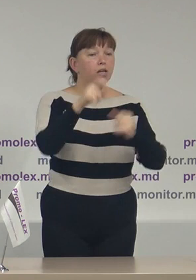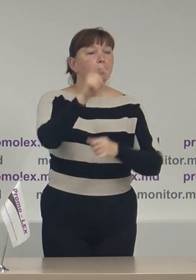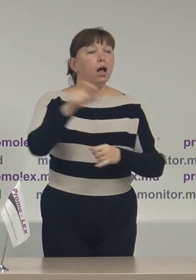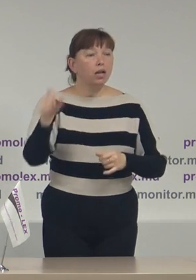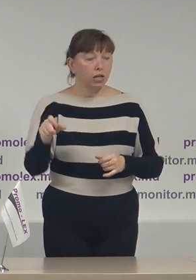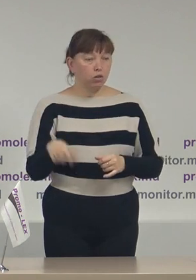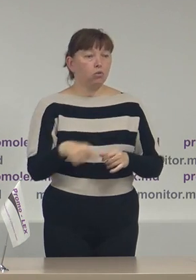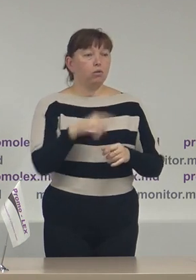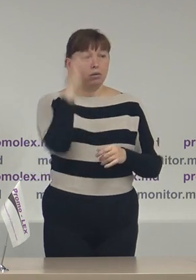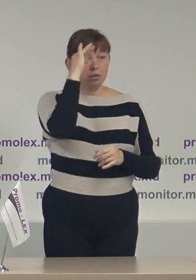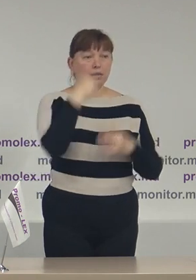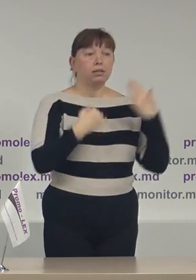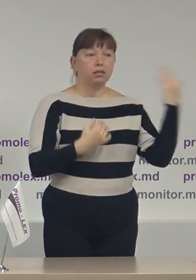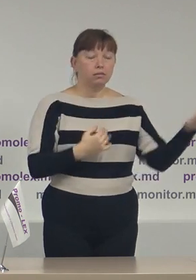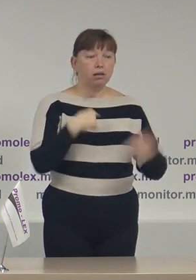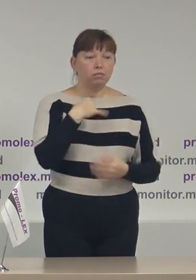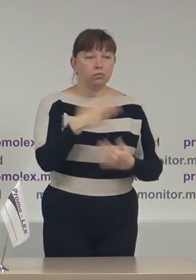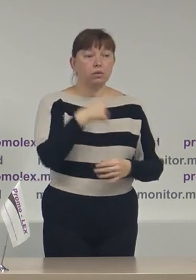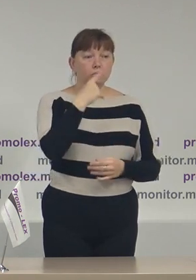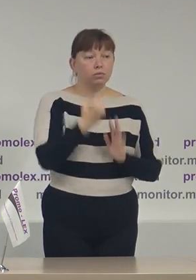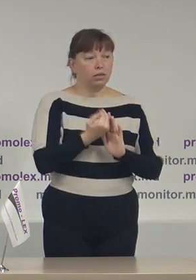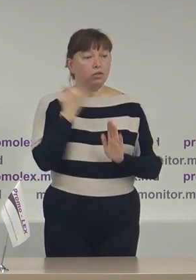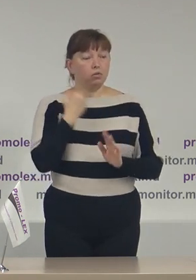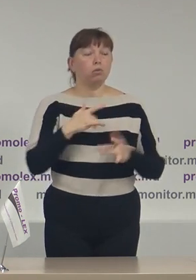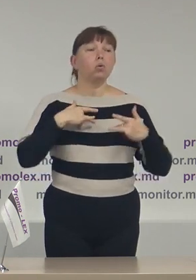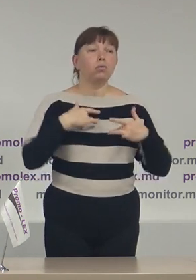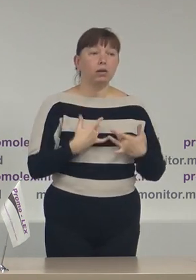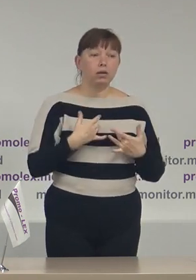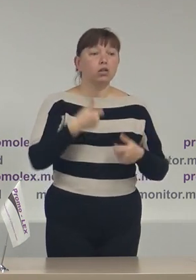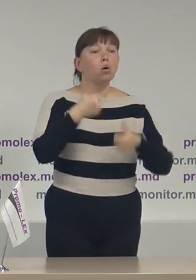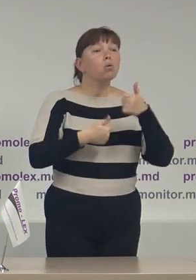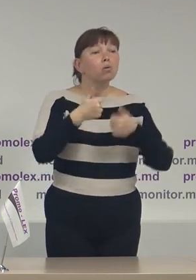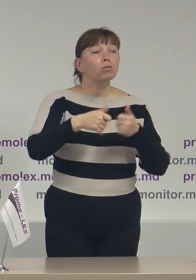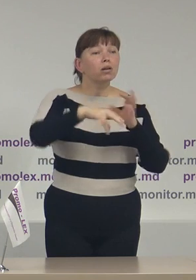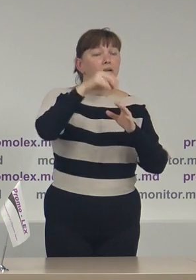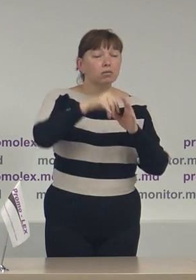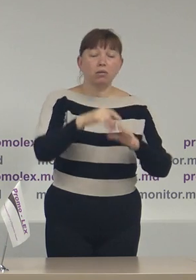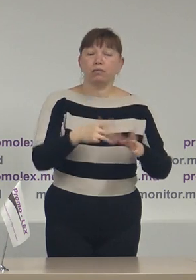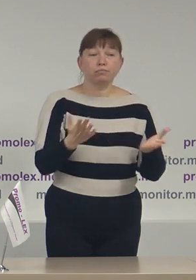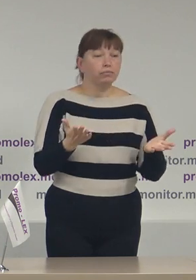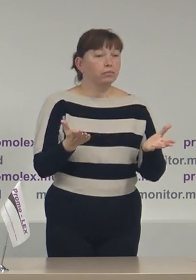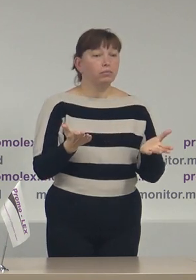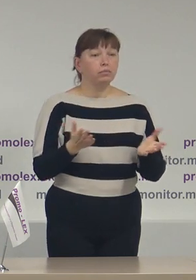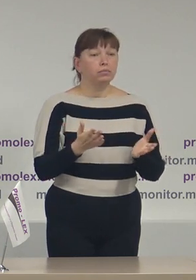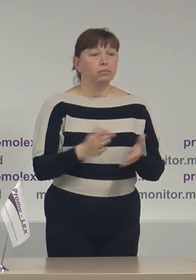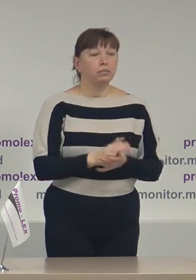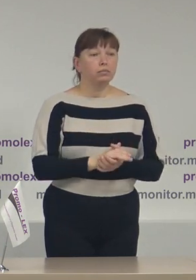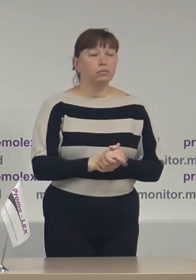regiunea transnestriană. Ziceam anterior că, cu regret, concurenții electorale nu s-au aventurat să